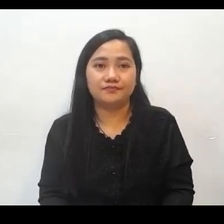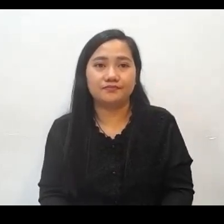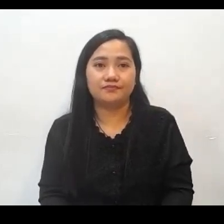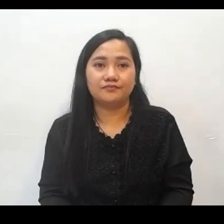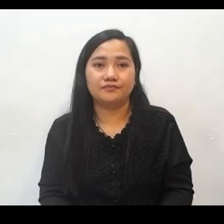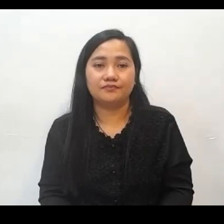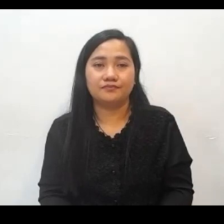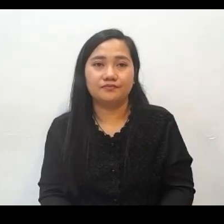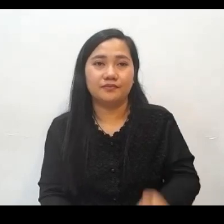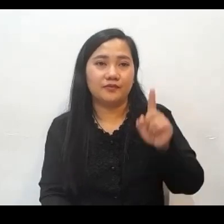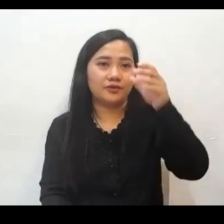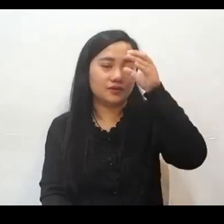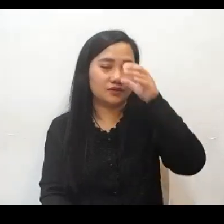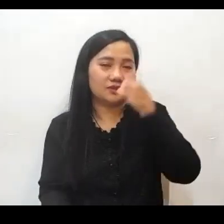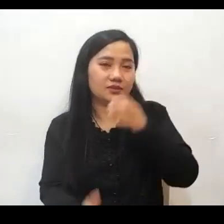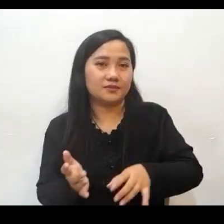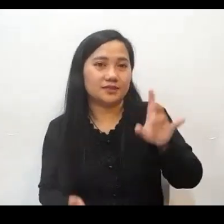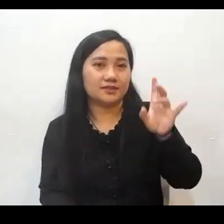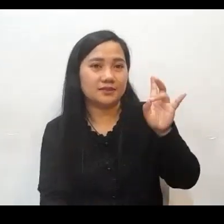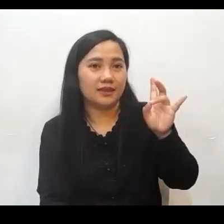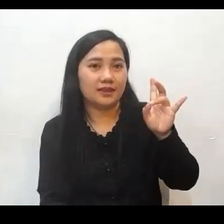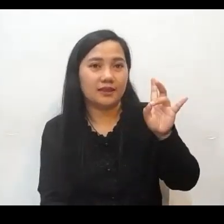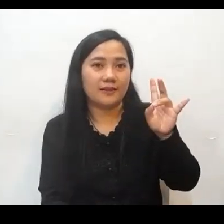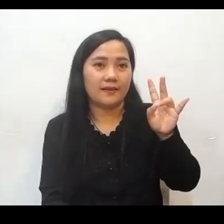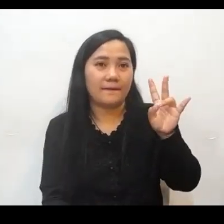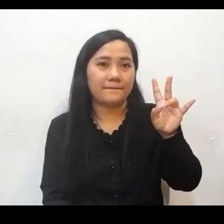while we are living in this world